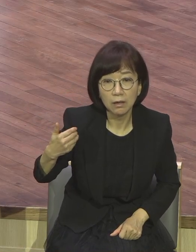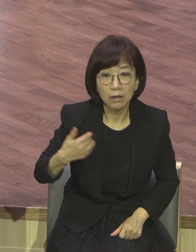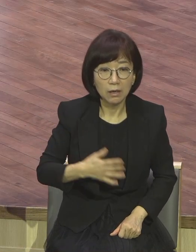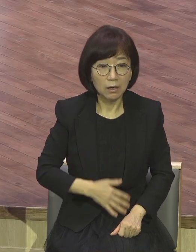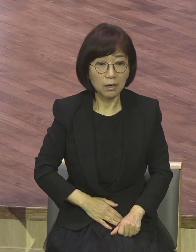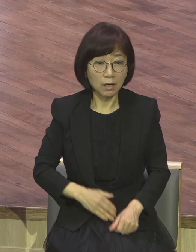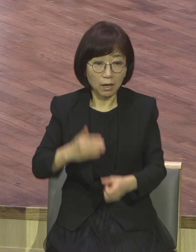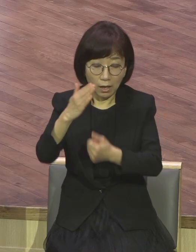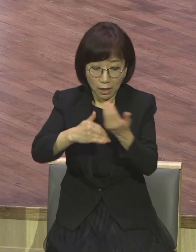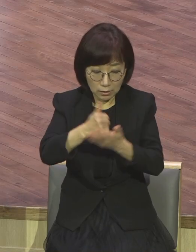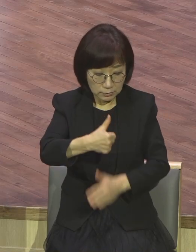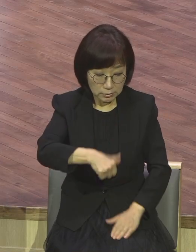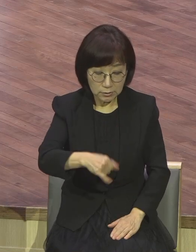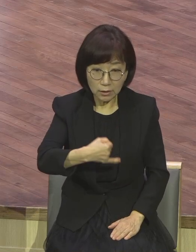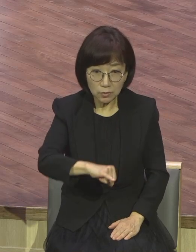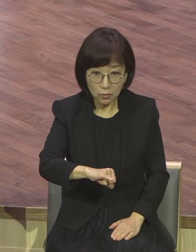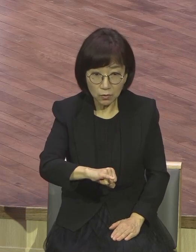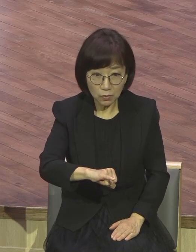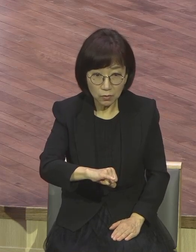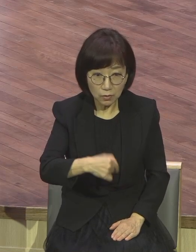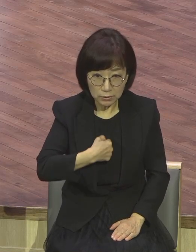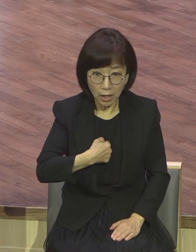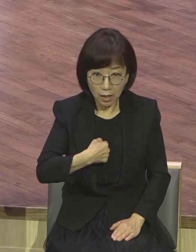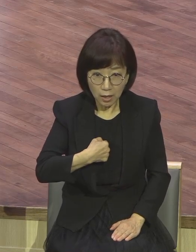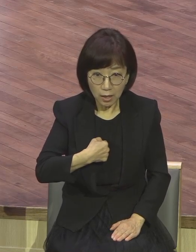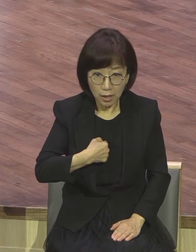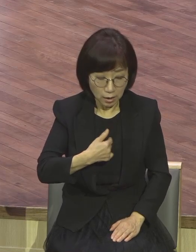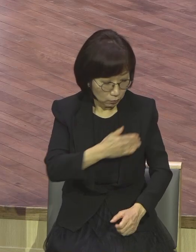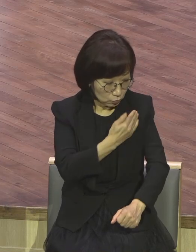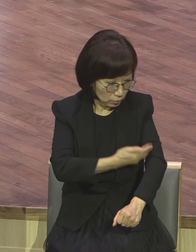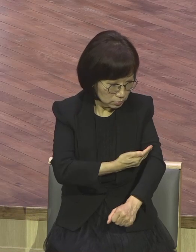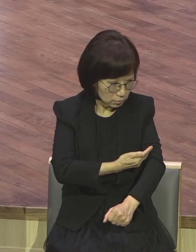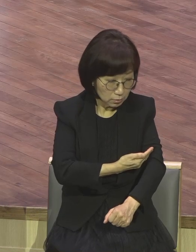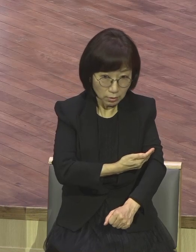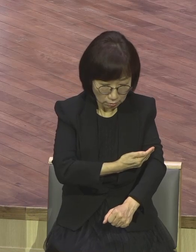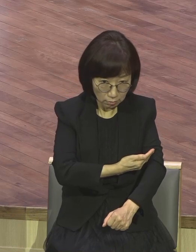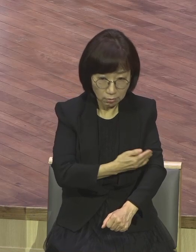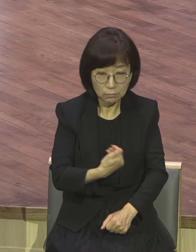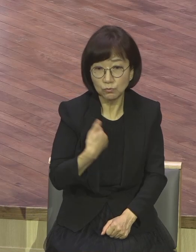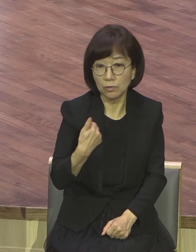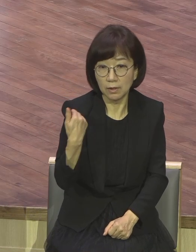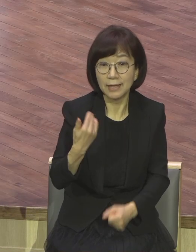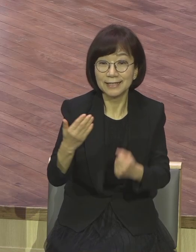하나님 잔인의 신부가 그것을 회복시켜 주는 그 사역이 교회가 감당할 사역이라고